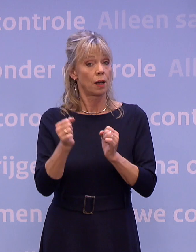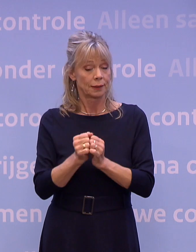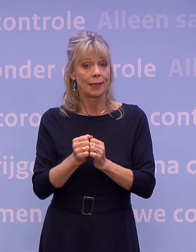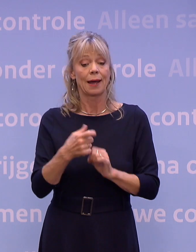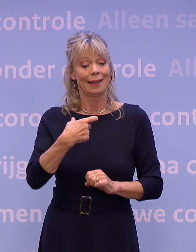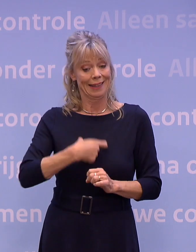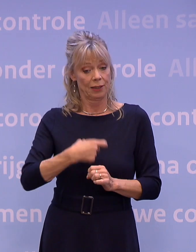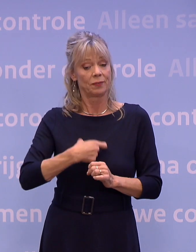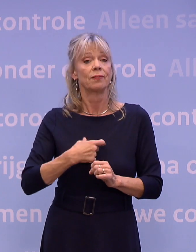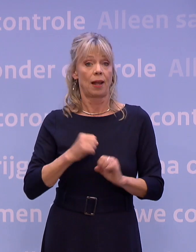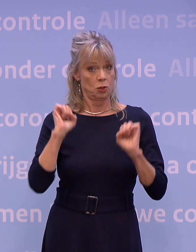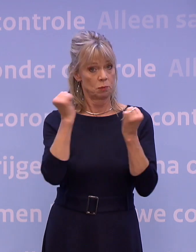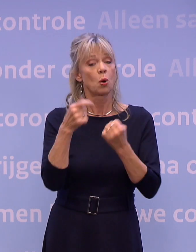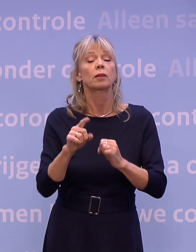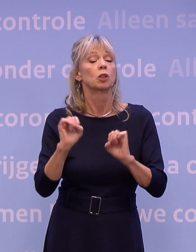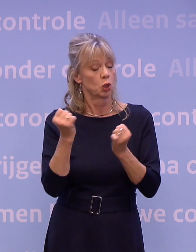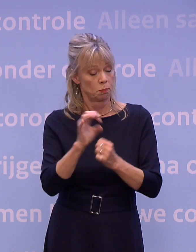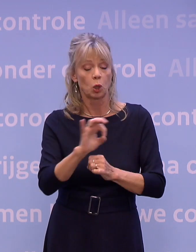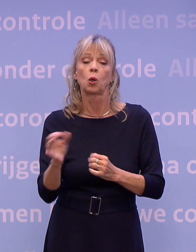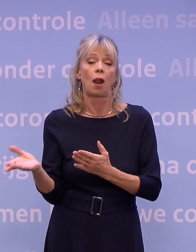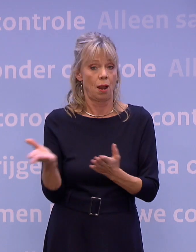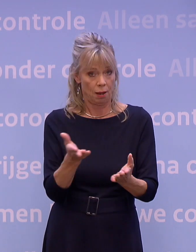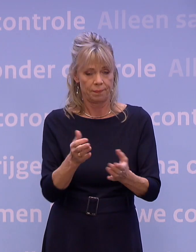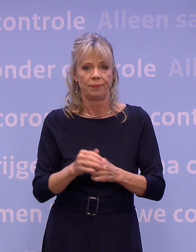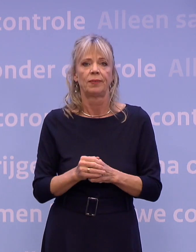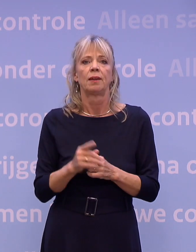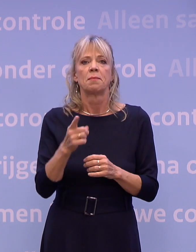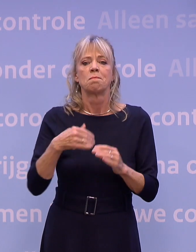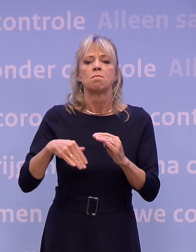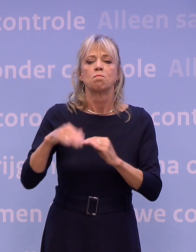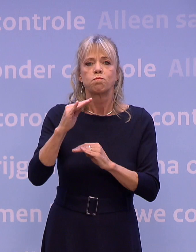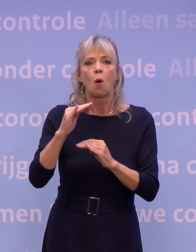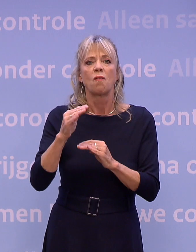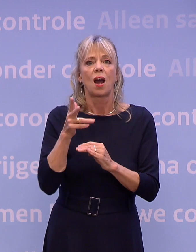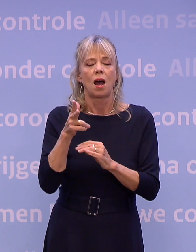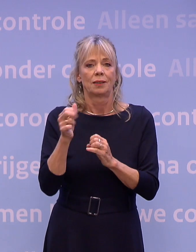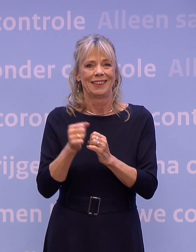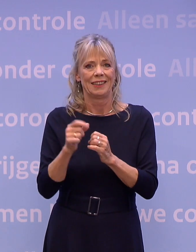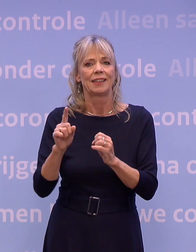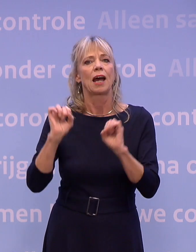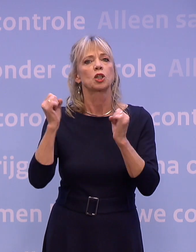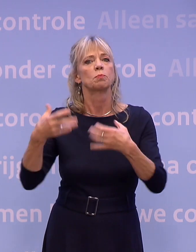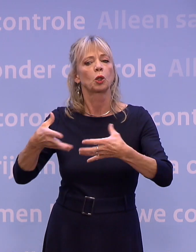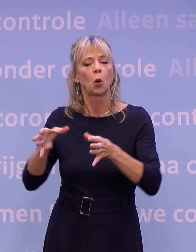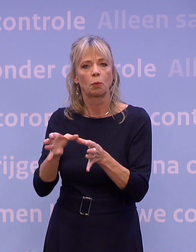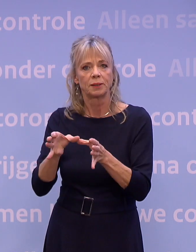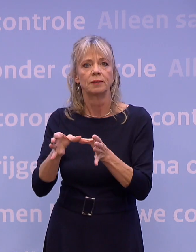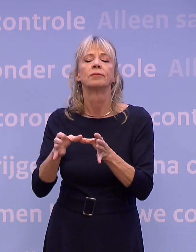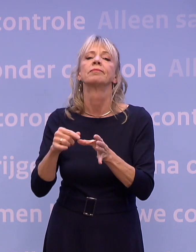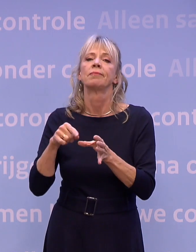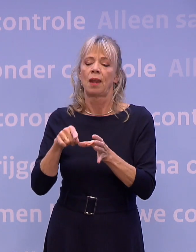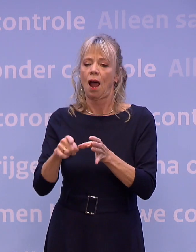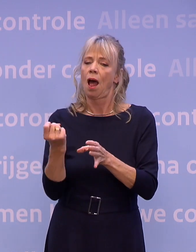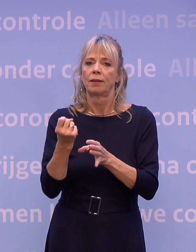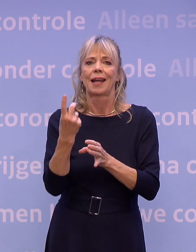ook in de sportschool. Voor sporten boven de 18 in een groepsverband geldt een maximum van vier mensen en altijd op anderhalve meter afstand.